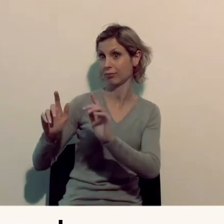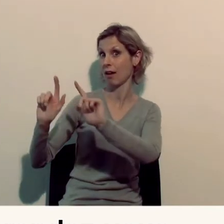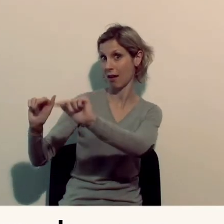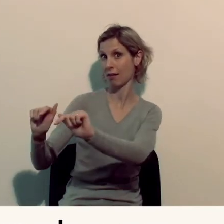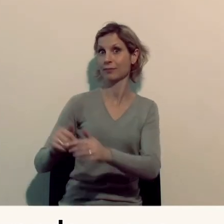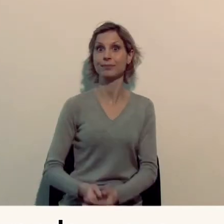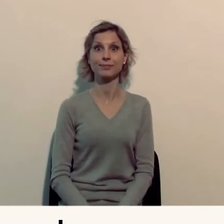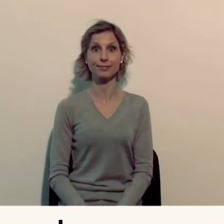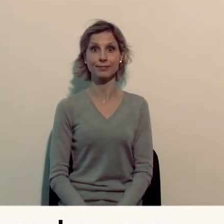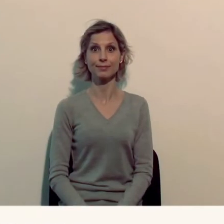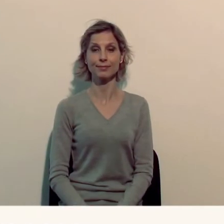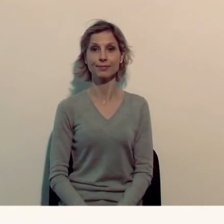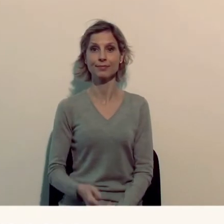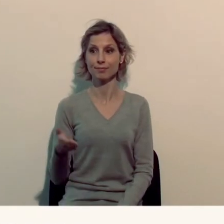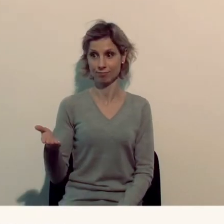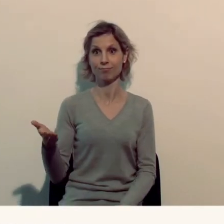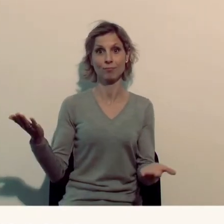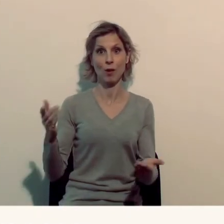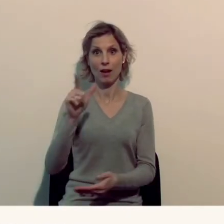en langue des signes françaises .